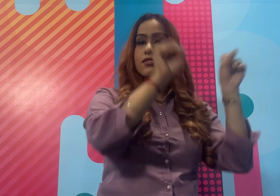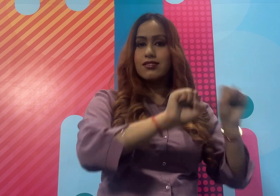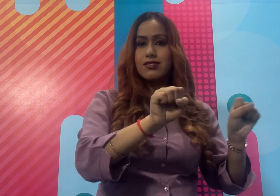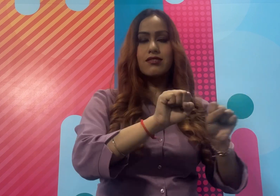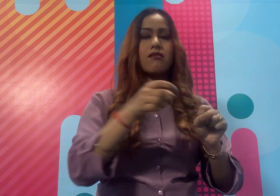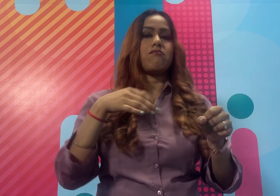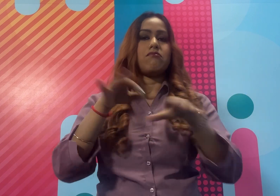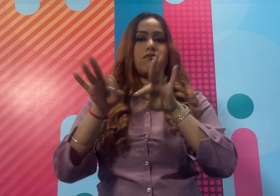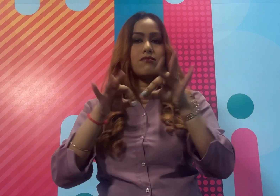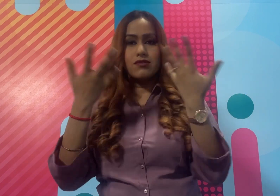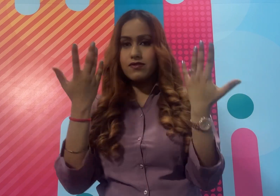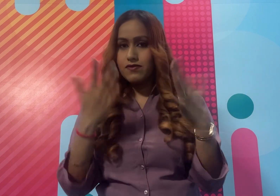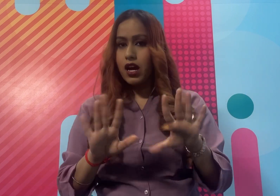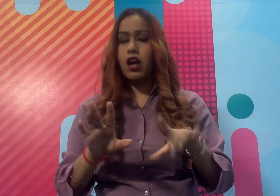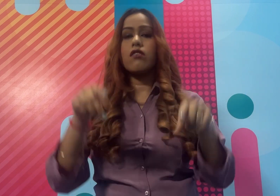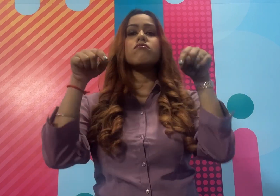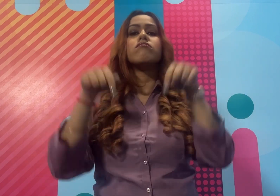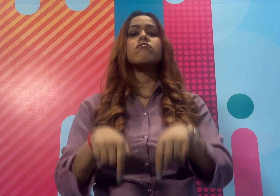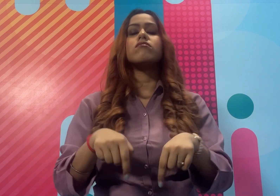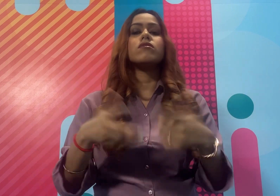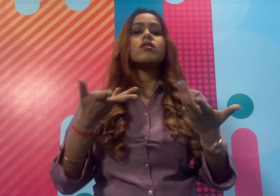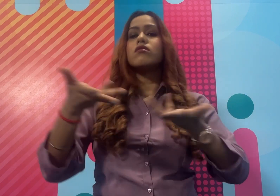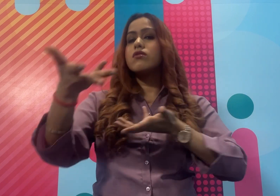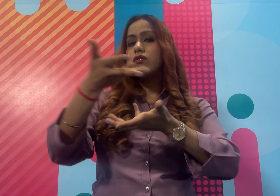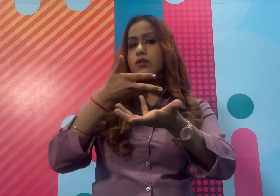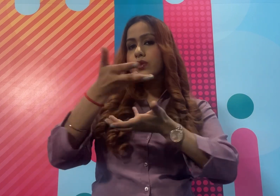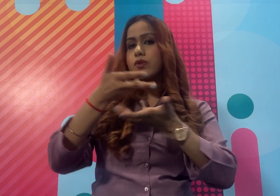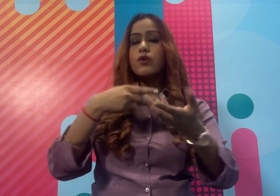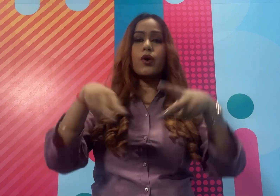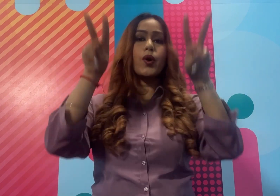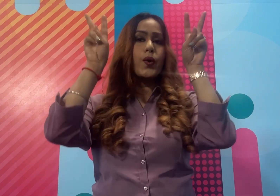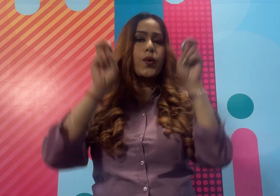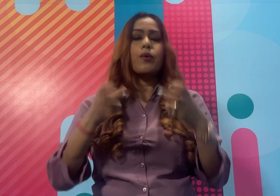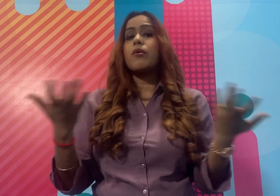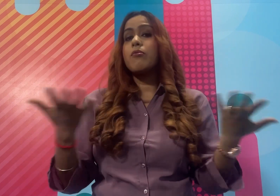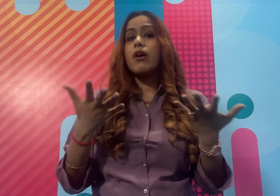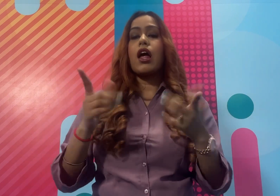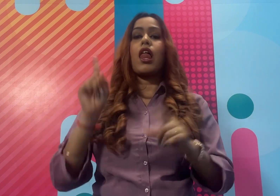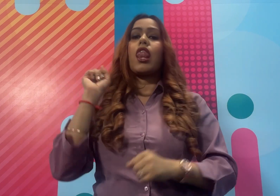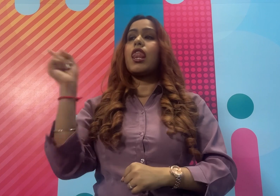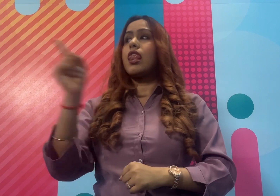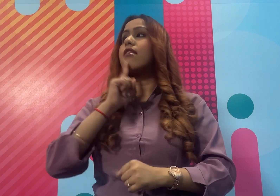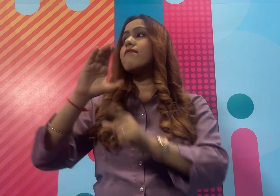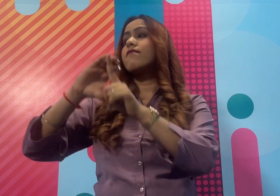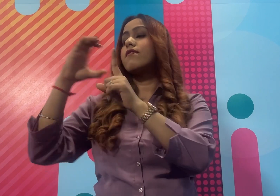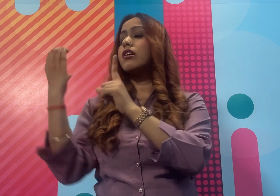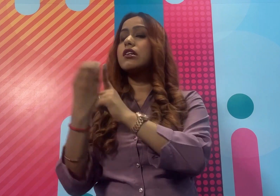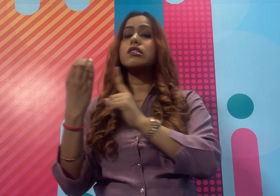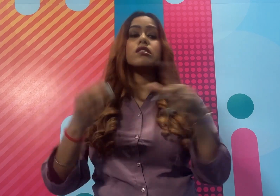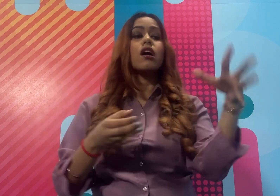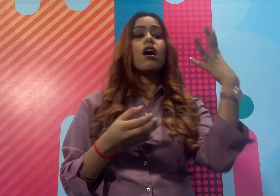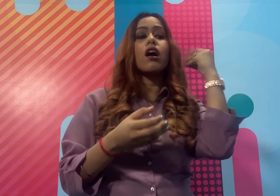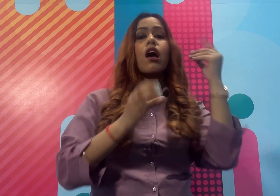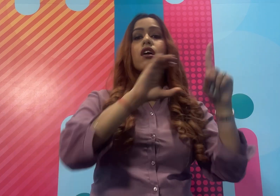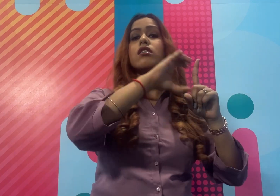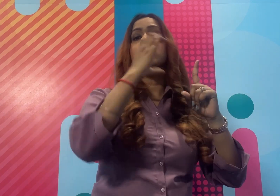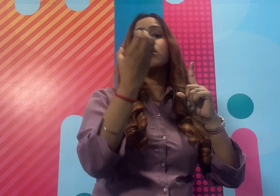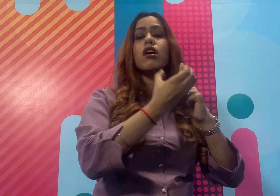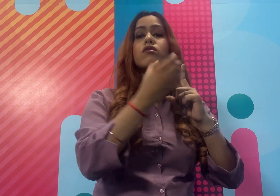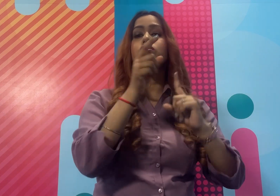और sign system के बारे में भी बताया आज हम discuss करेंगे deaf culture और